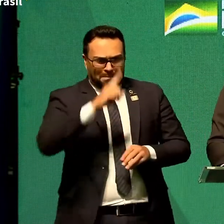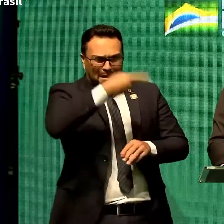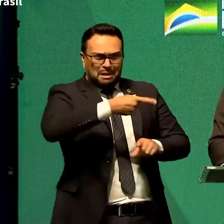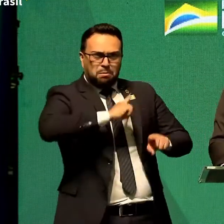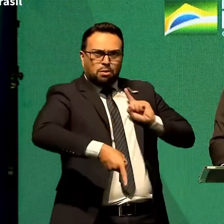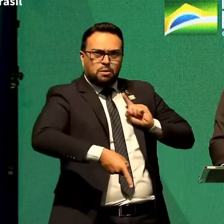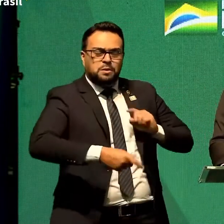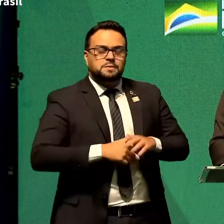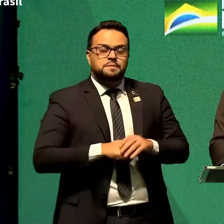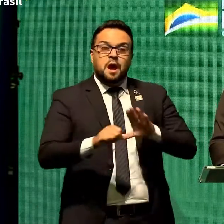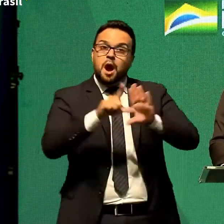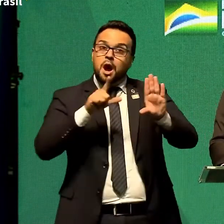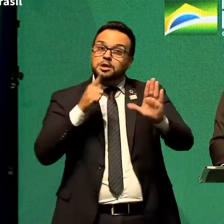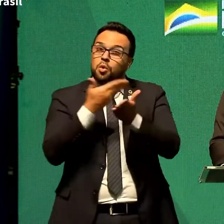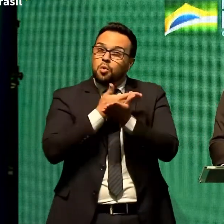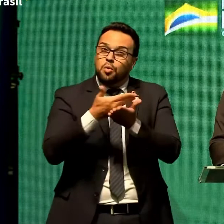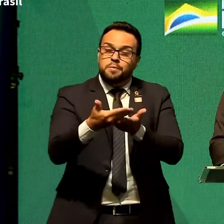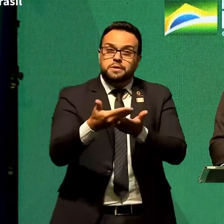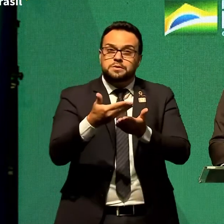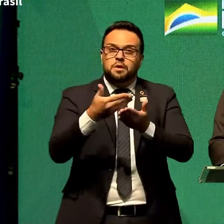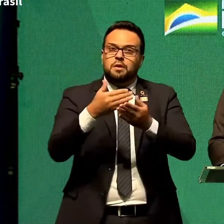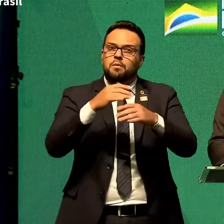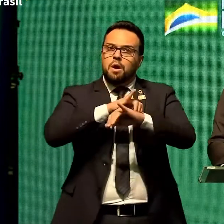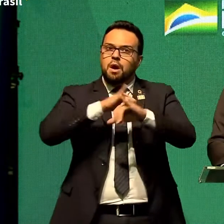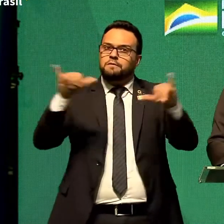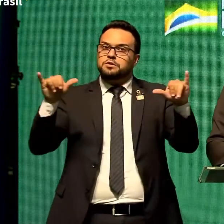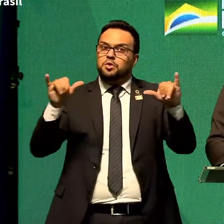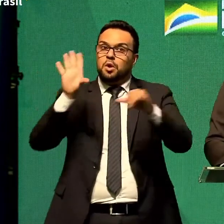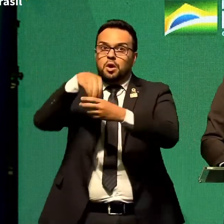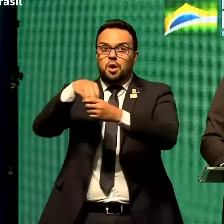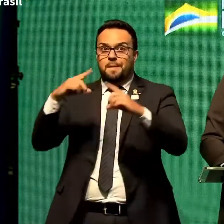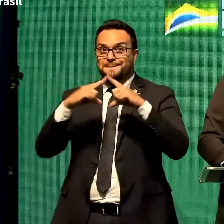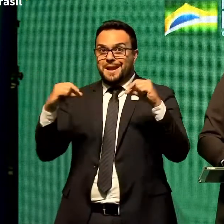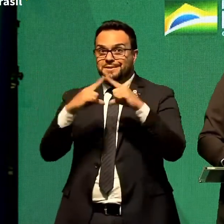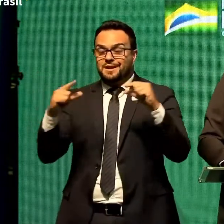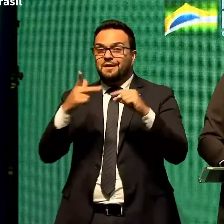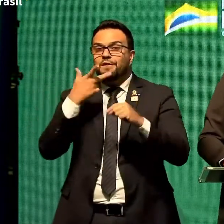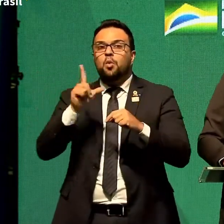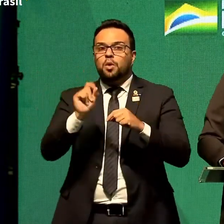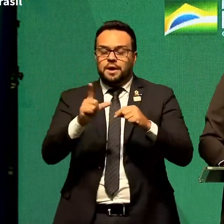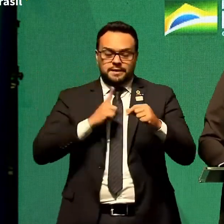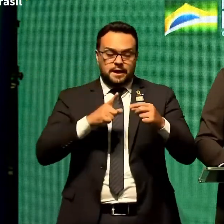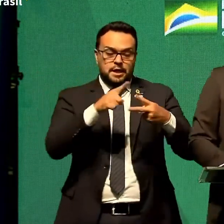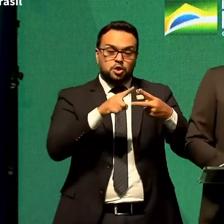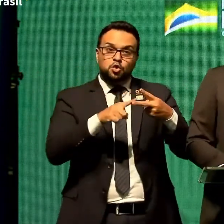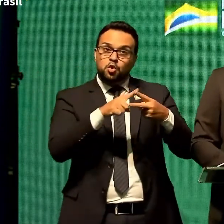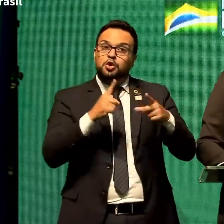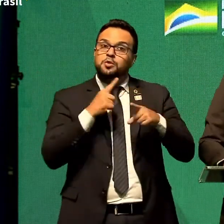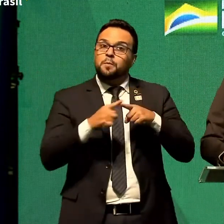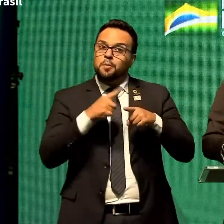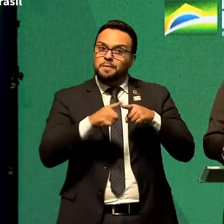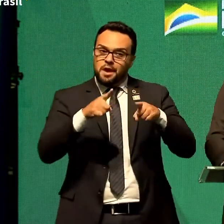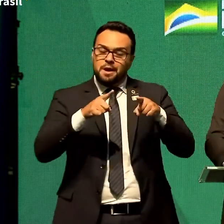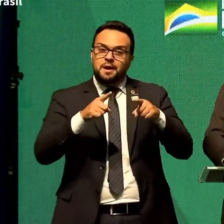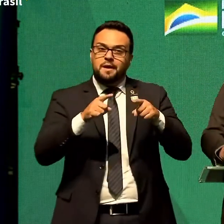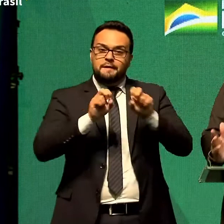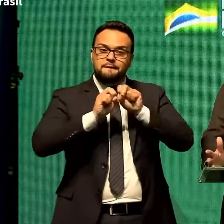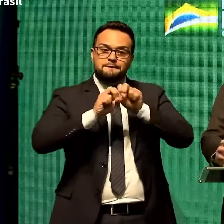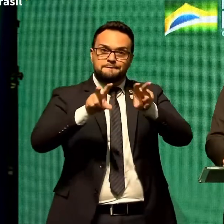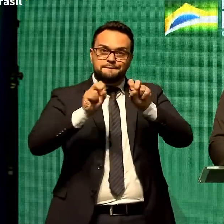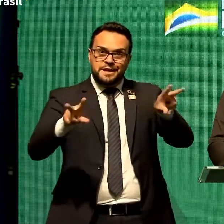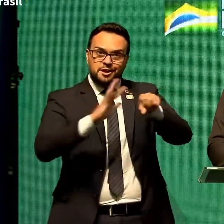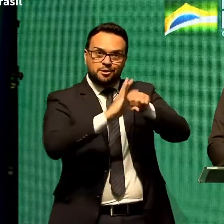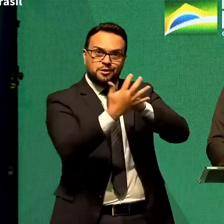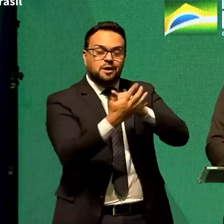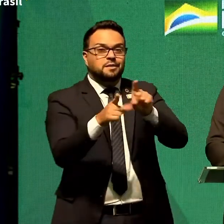Desde o começo, nós falamos em Brasília, temos dois problemas pela frente, o vírus e o